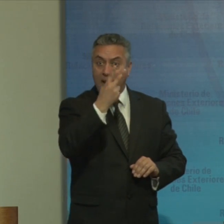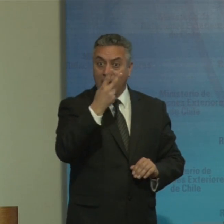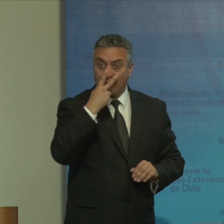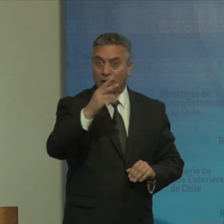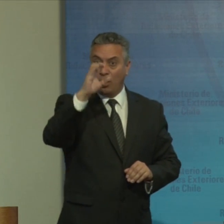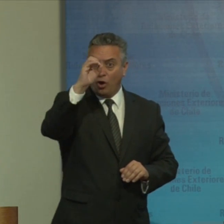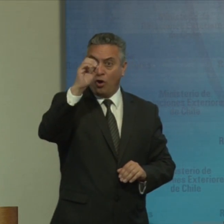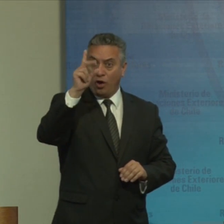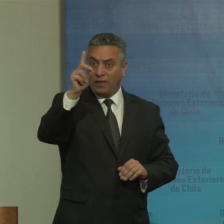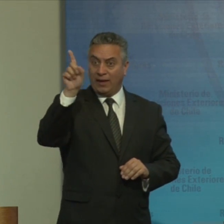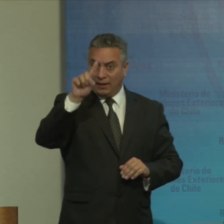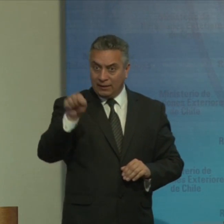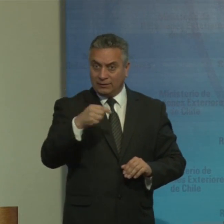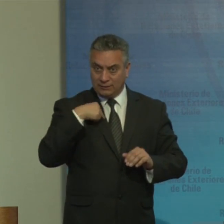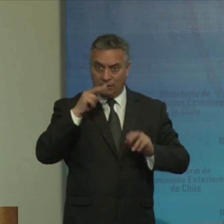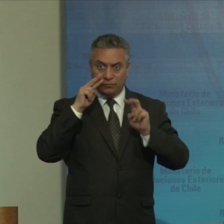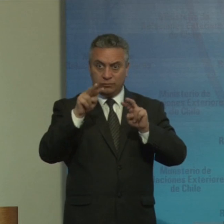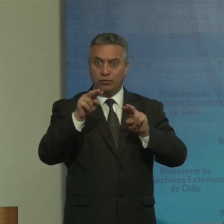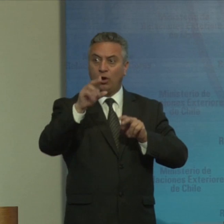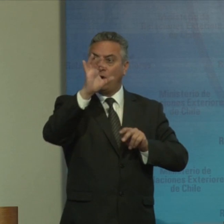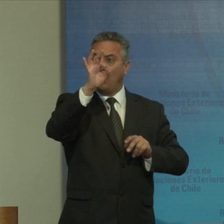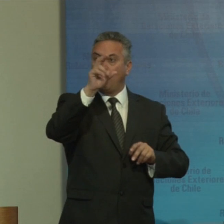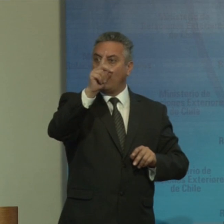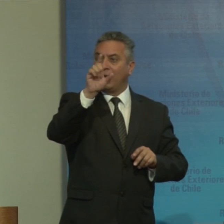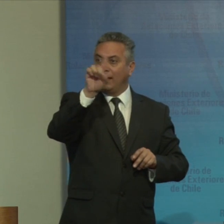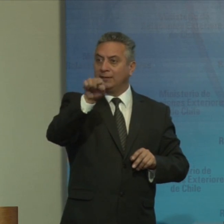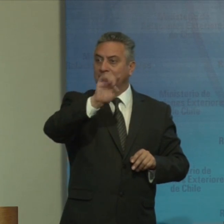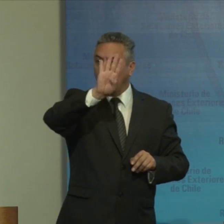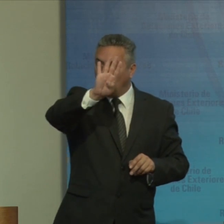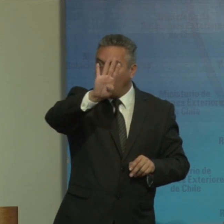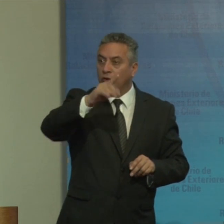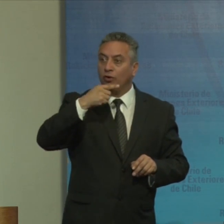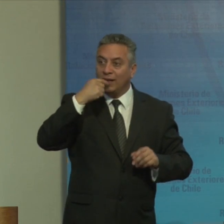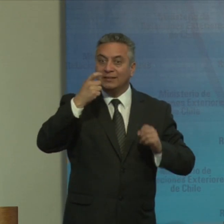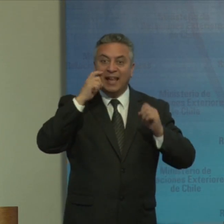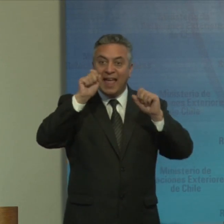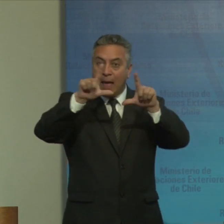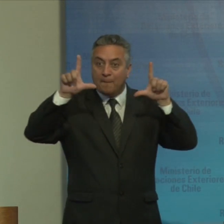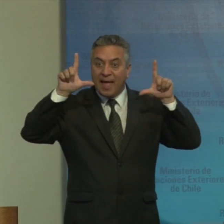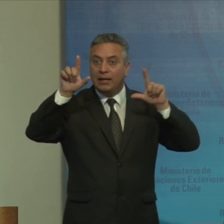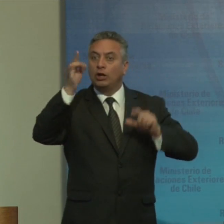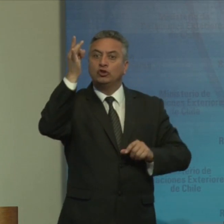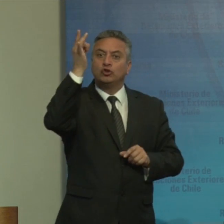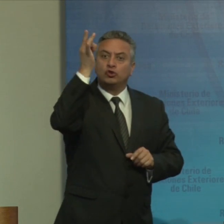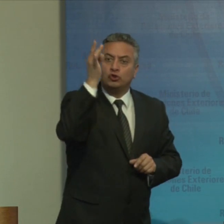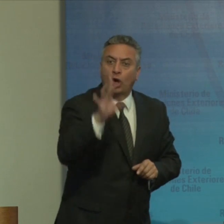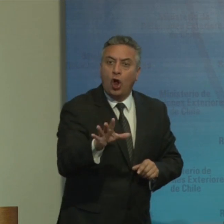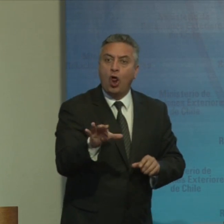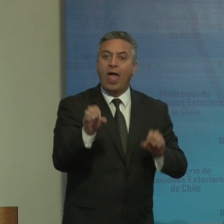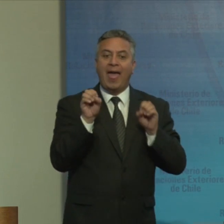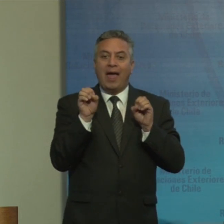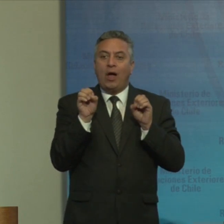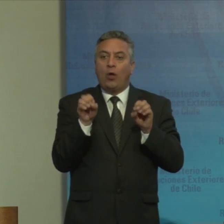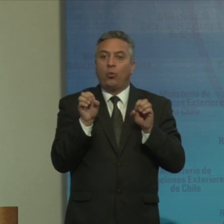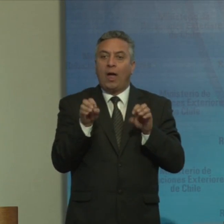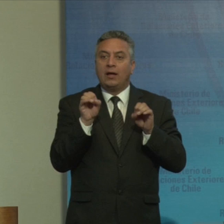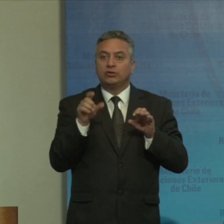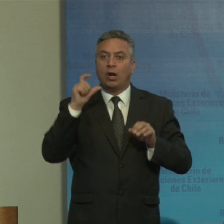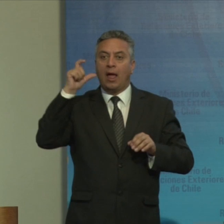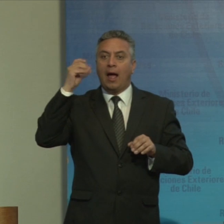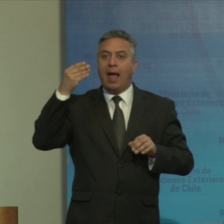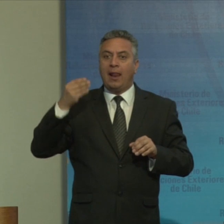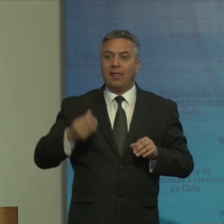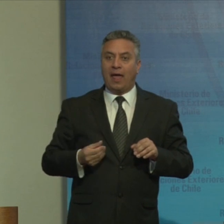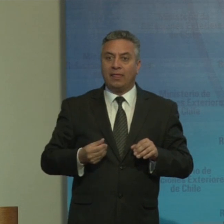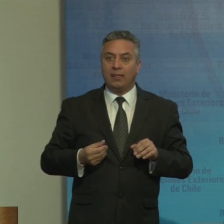ODS el ODS 4 dice la imagen solo educación de calidad entonces ahí ya